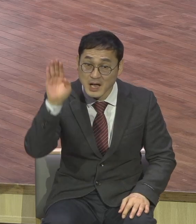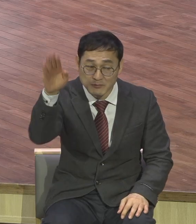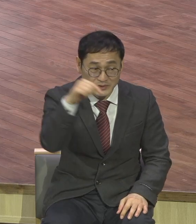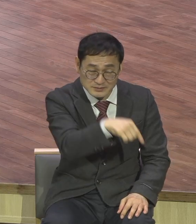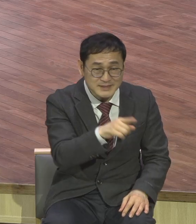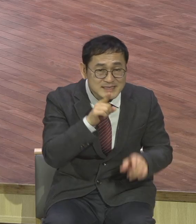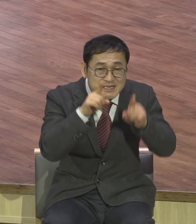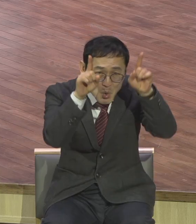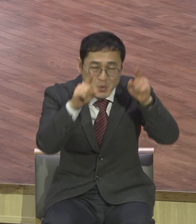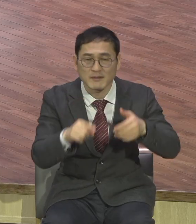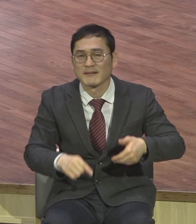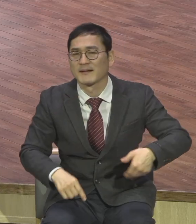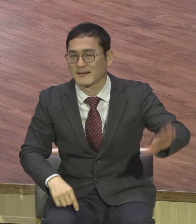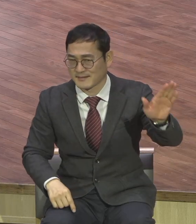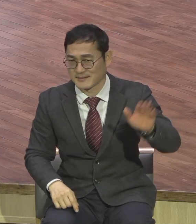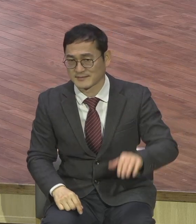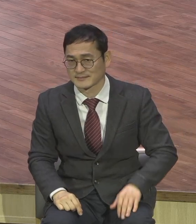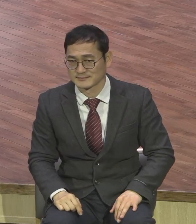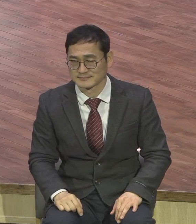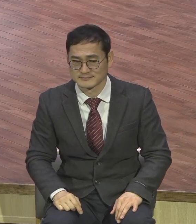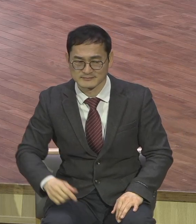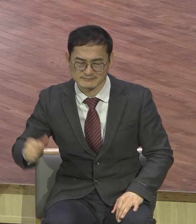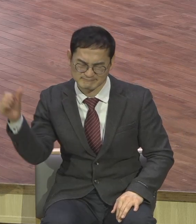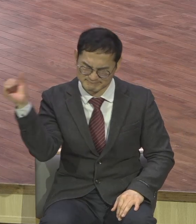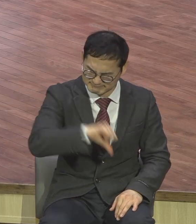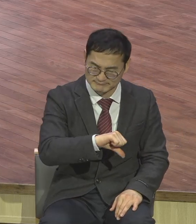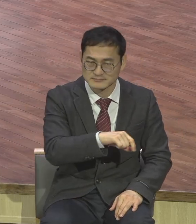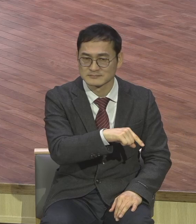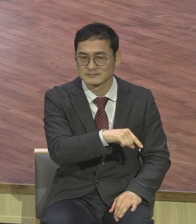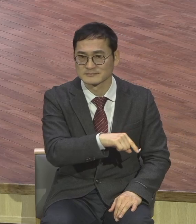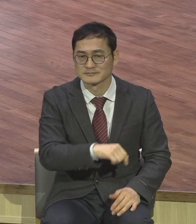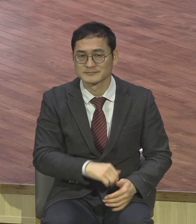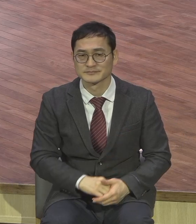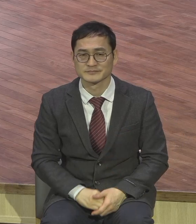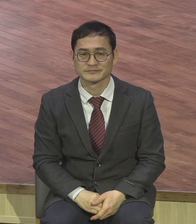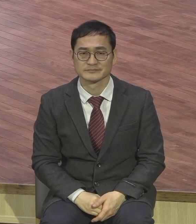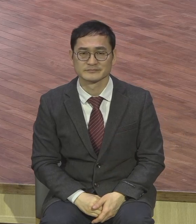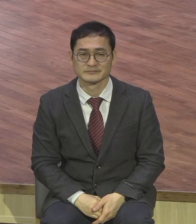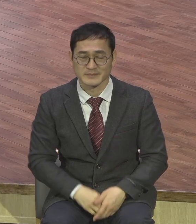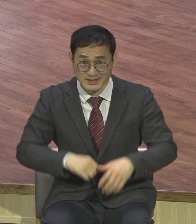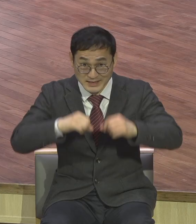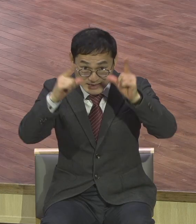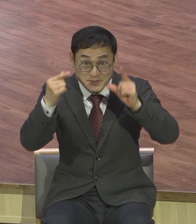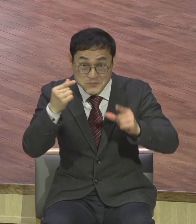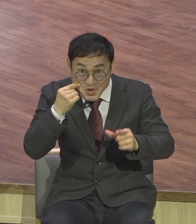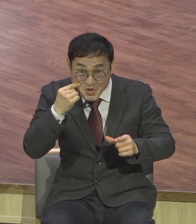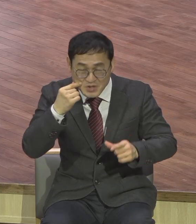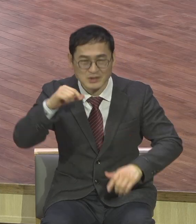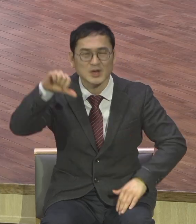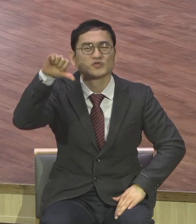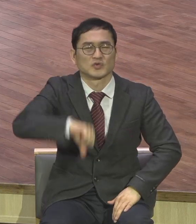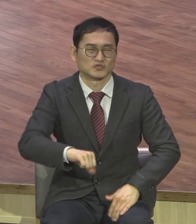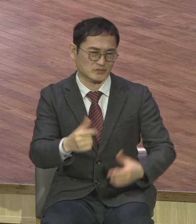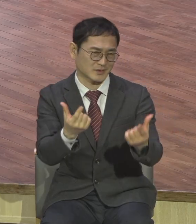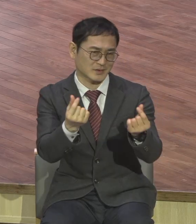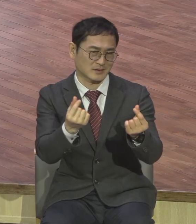그게 저주예요 그런 저주거든요 못 깨닫는 것만큼 저주가 없어요 깨달았으면 빨리 반성하고 회개하고